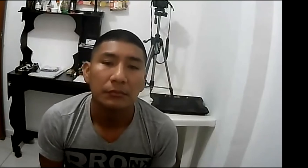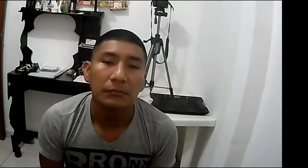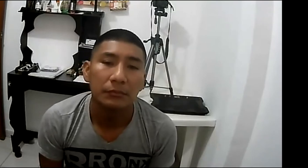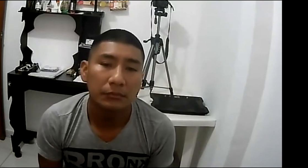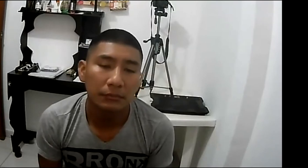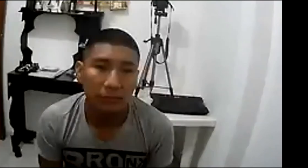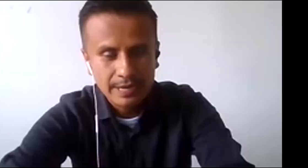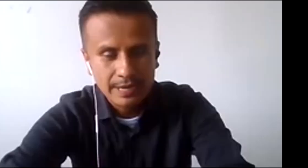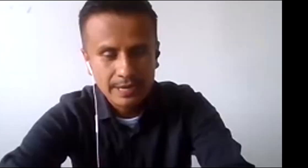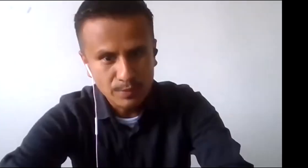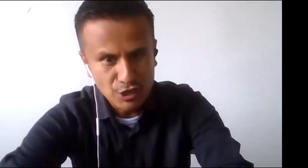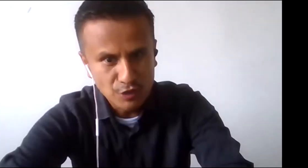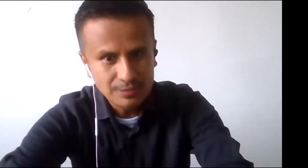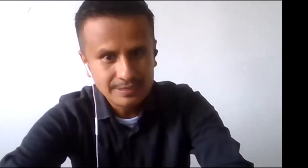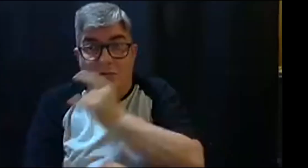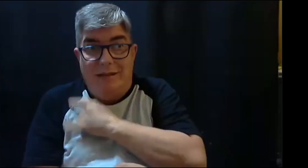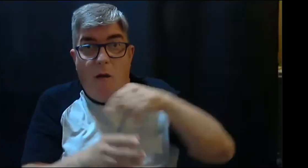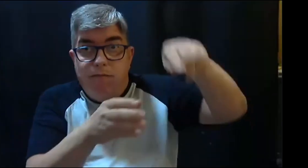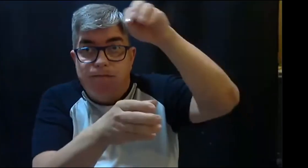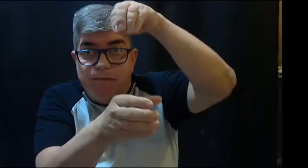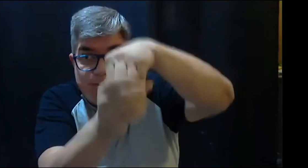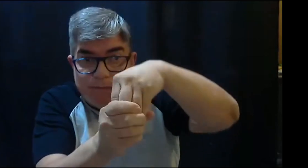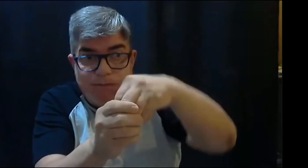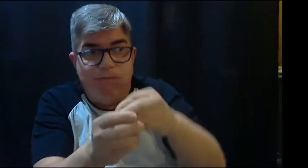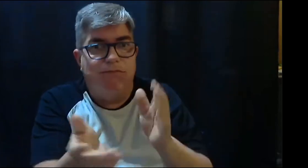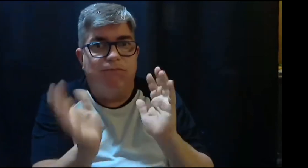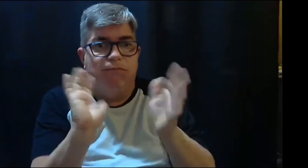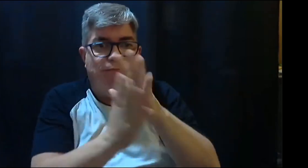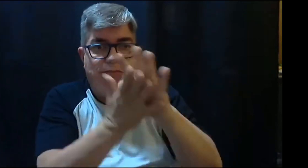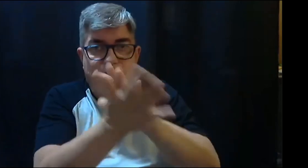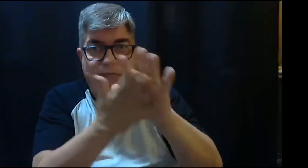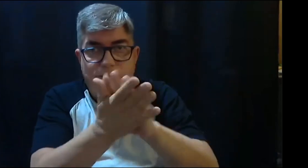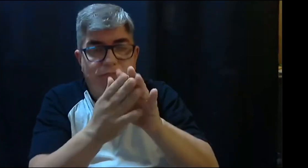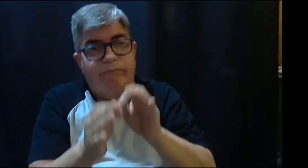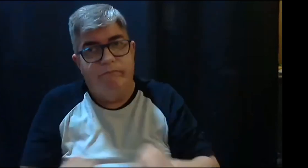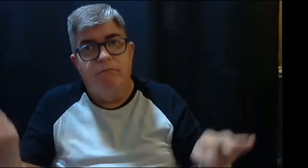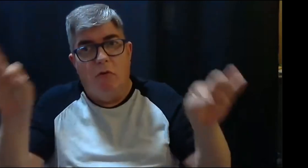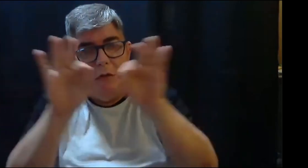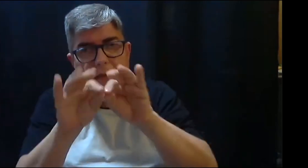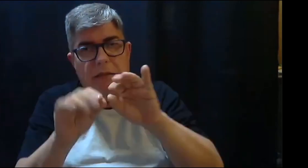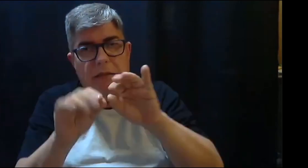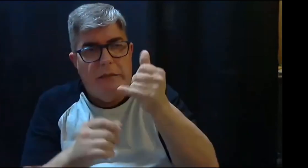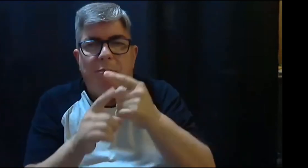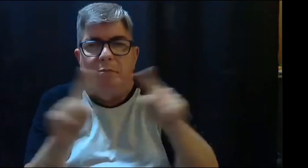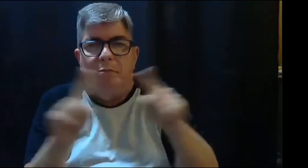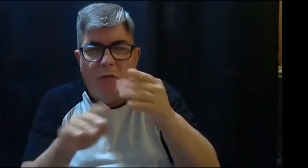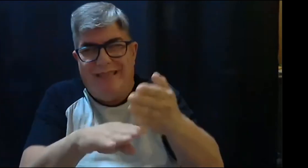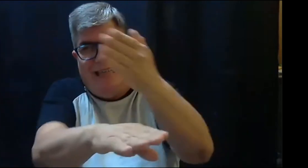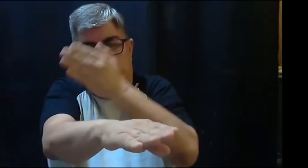ustedes pero bueno en mi opinión y en mi experiencia es importante que la universidad del valle tenga la presencia de la